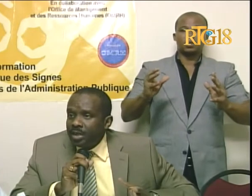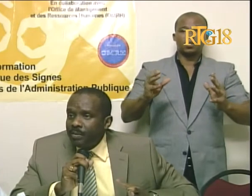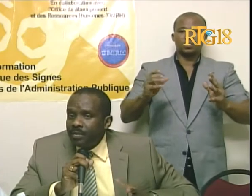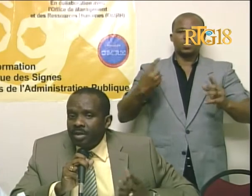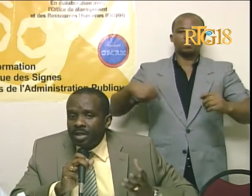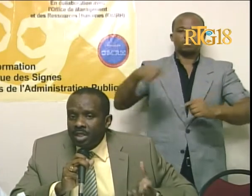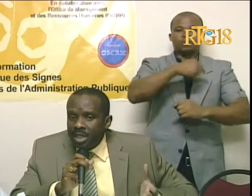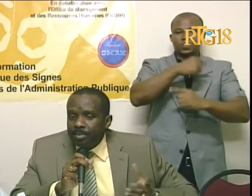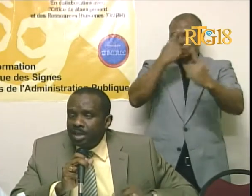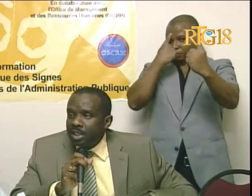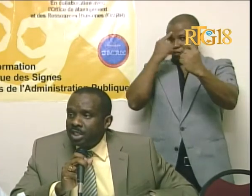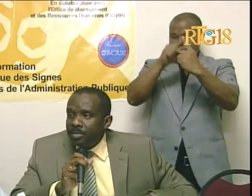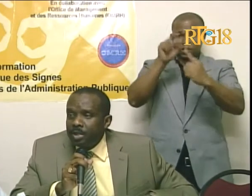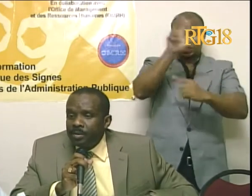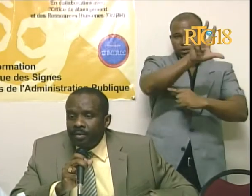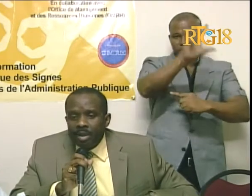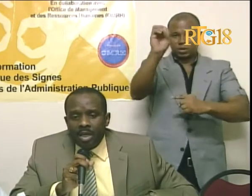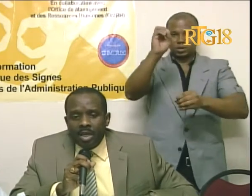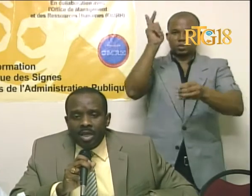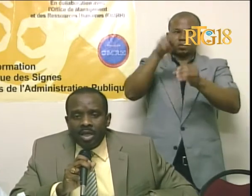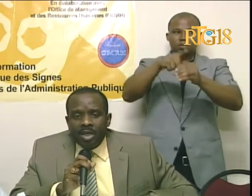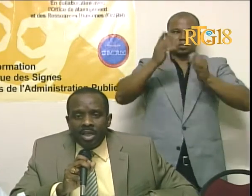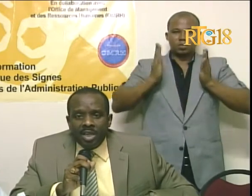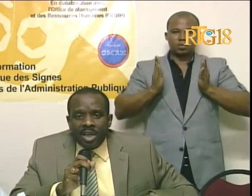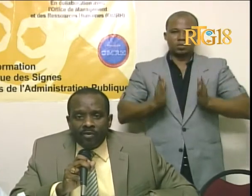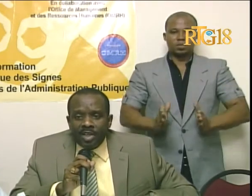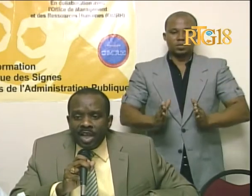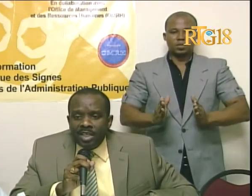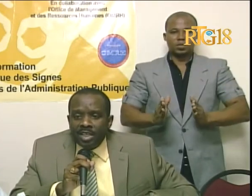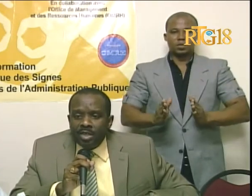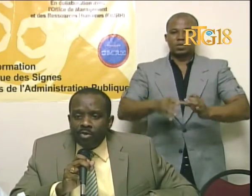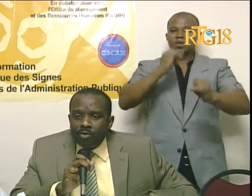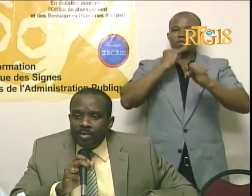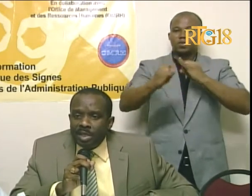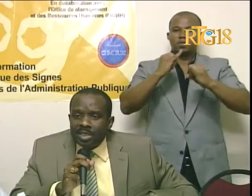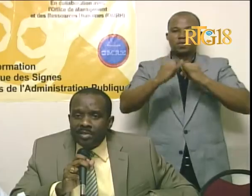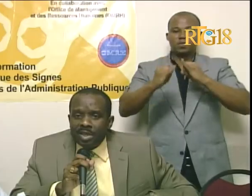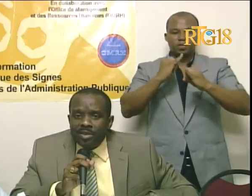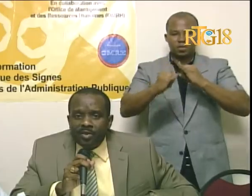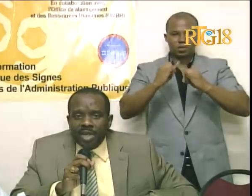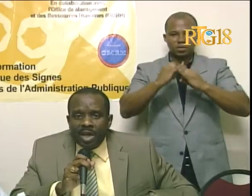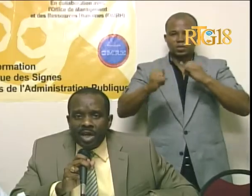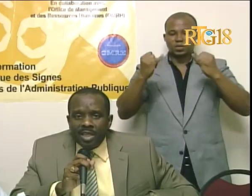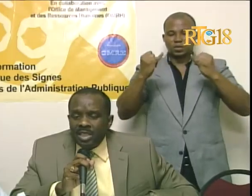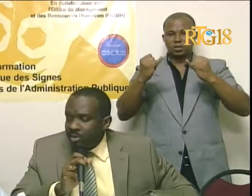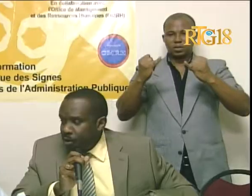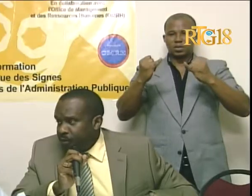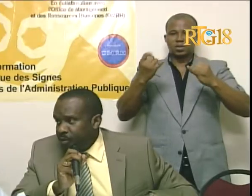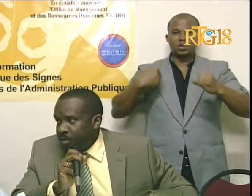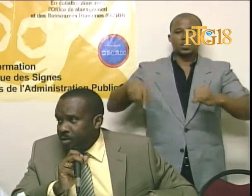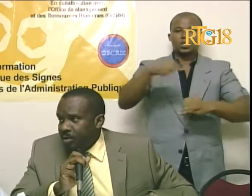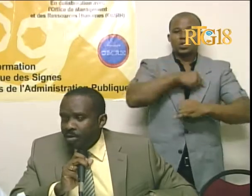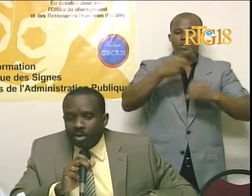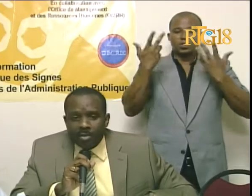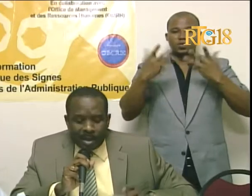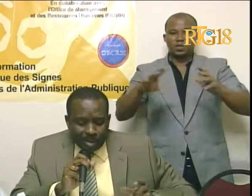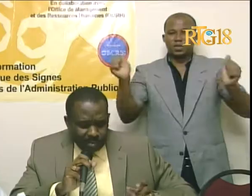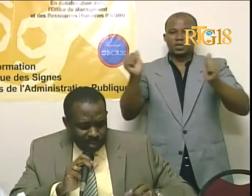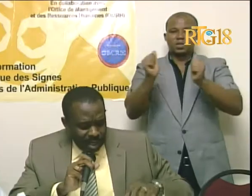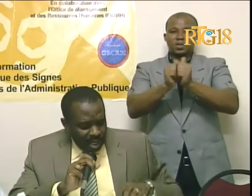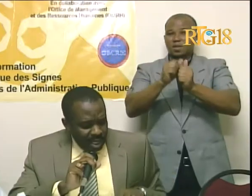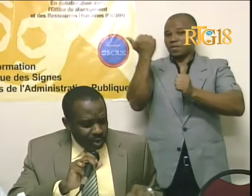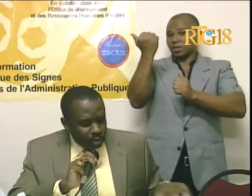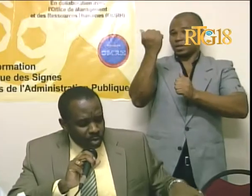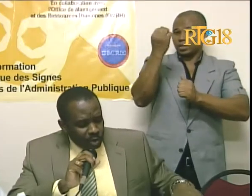te vise 30 participants, e dan la finalite nou vin pratikman rive a 19, otan mwen